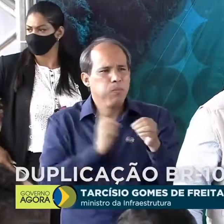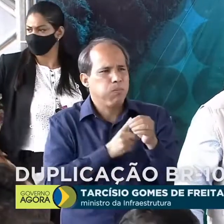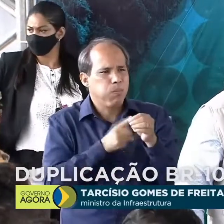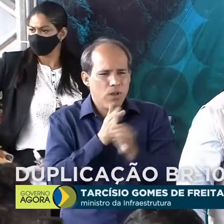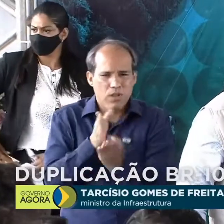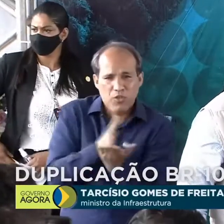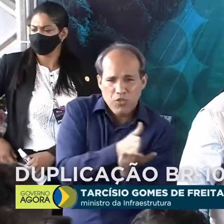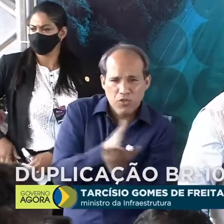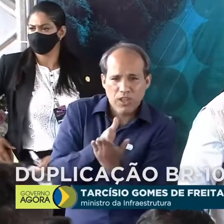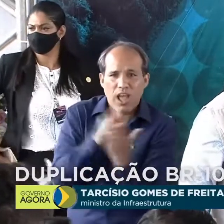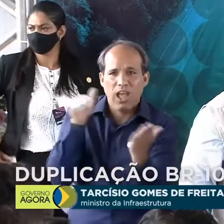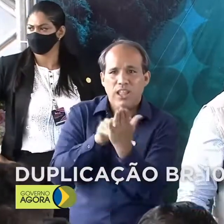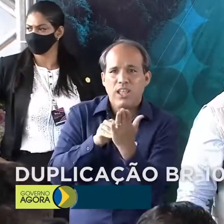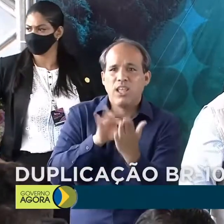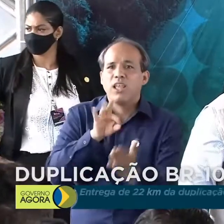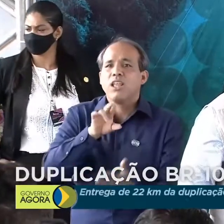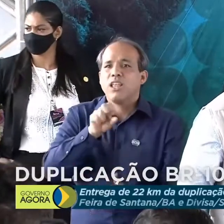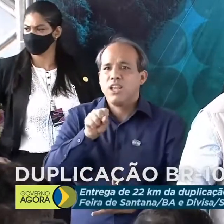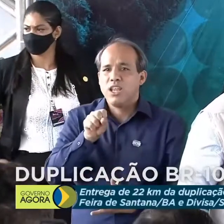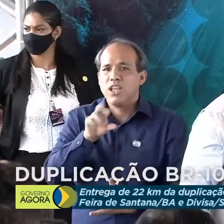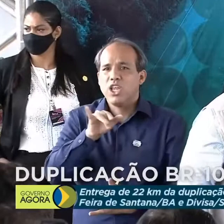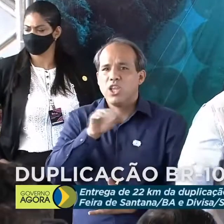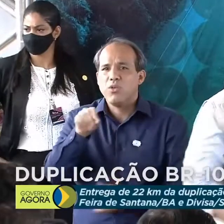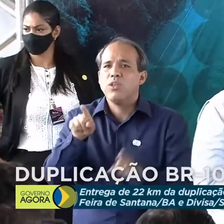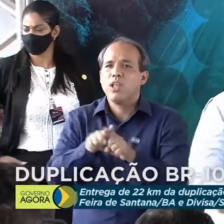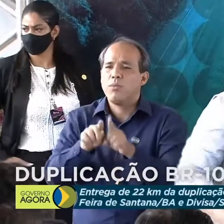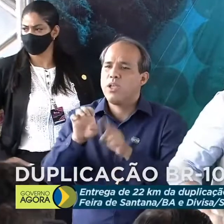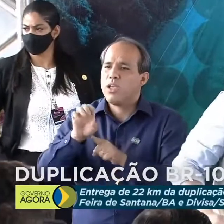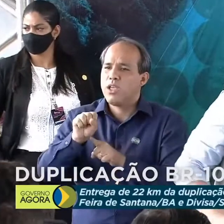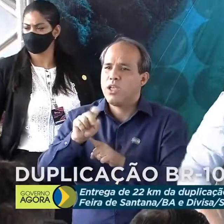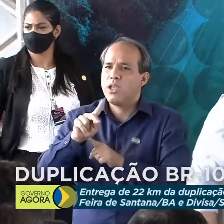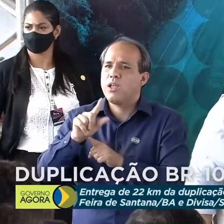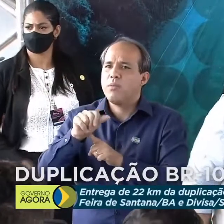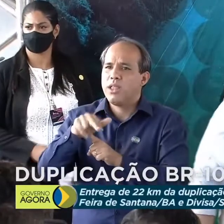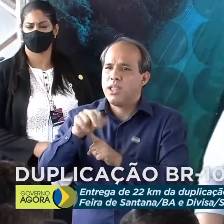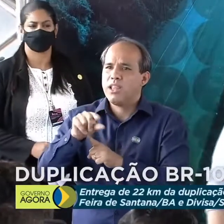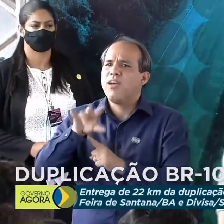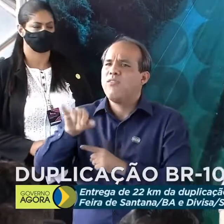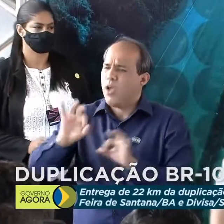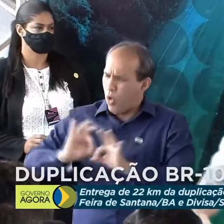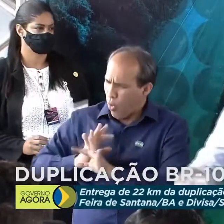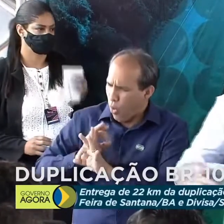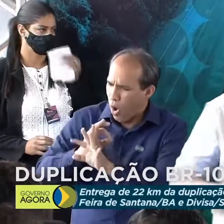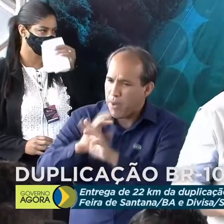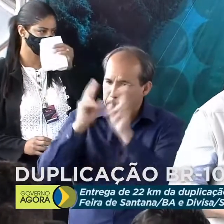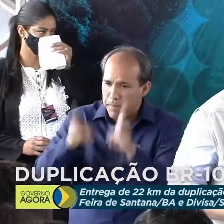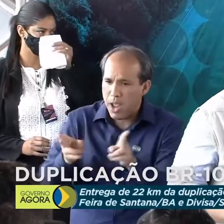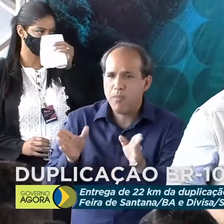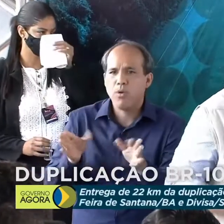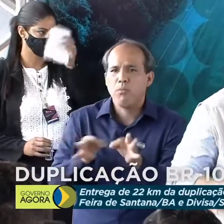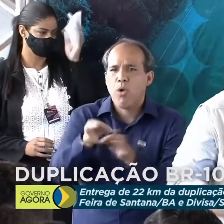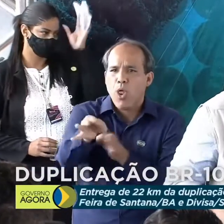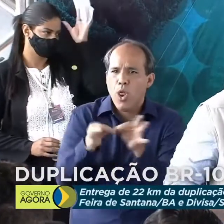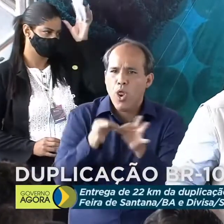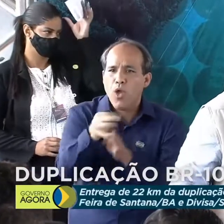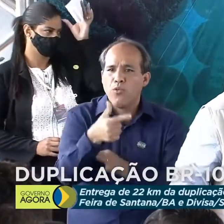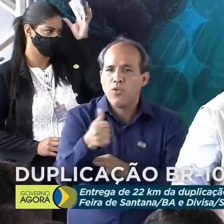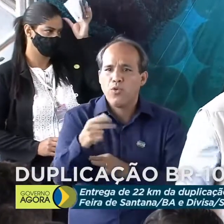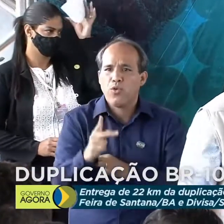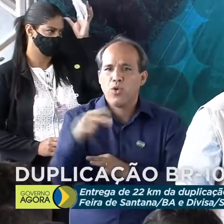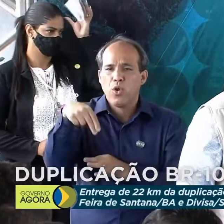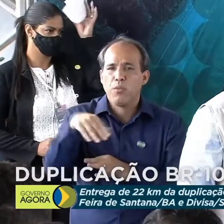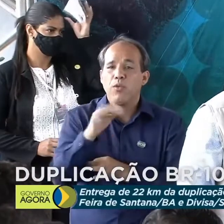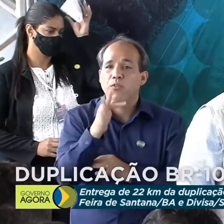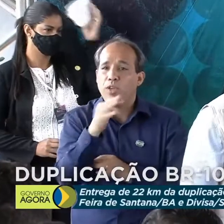até Entre Rios, até Esplanada, que praticamente vai fechar esse lote, e mais 21 quilômetros de Feira